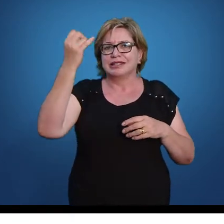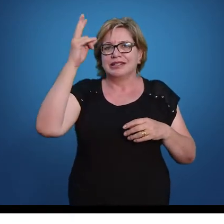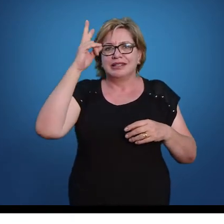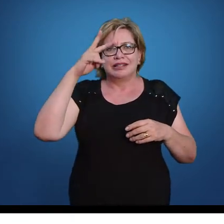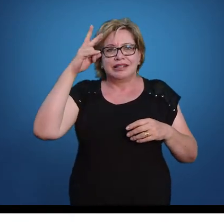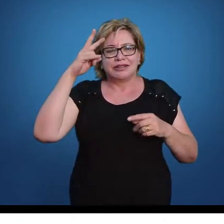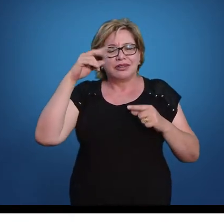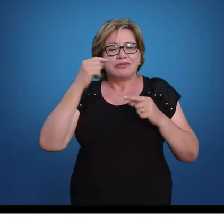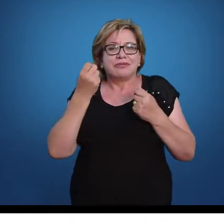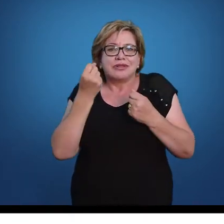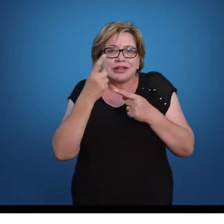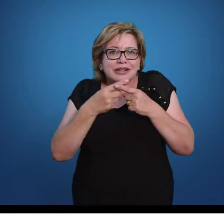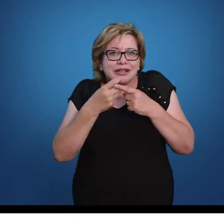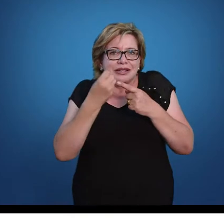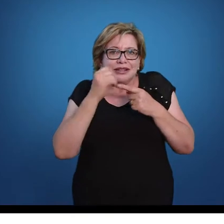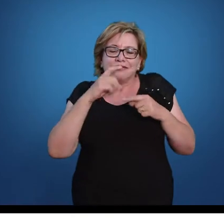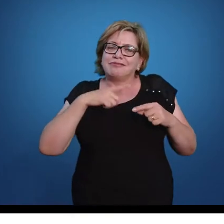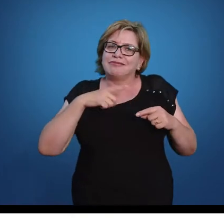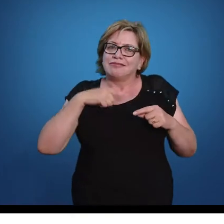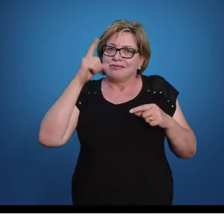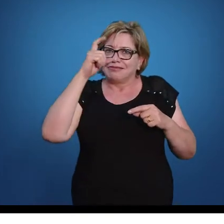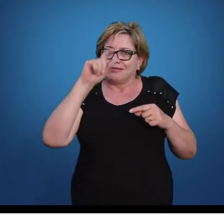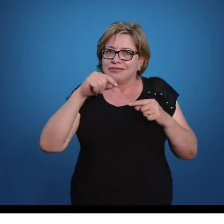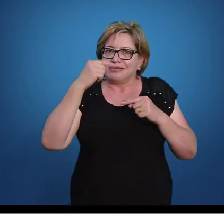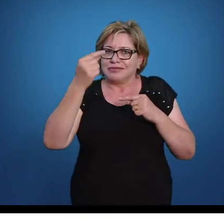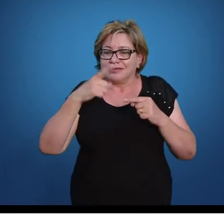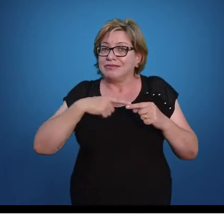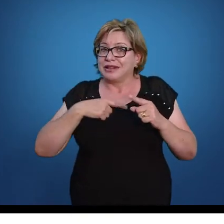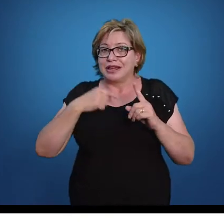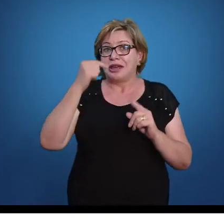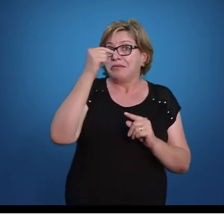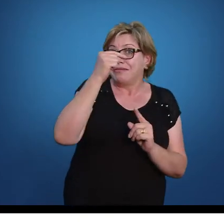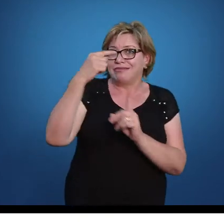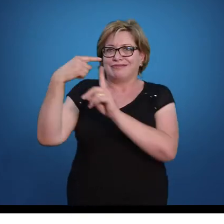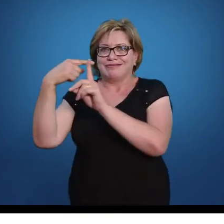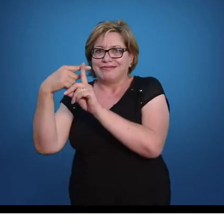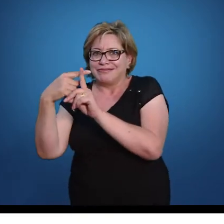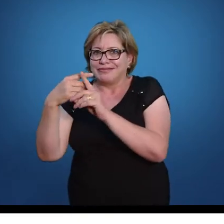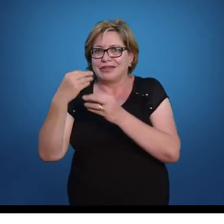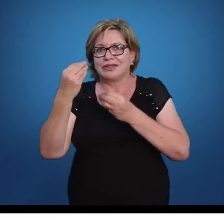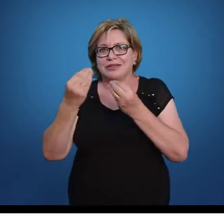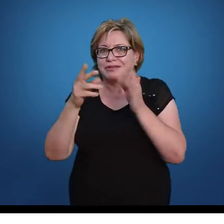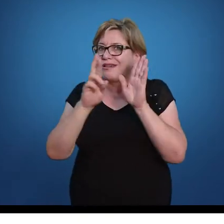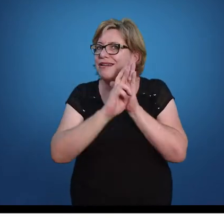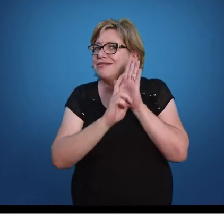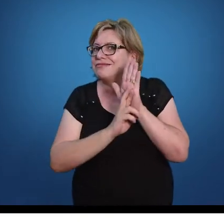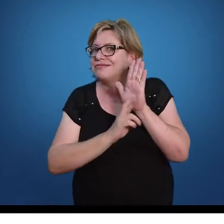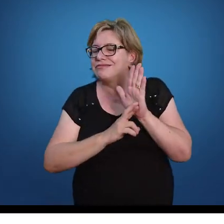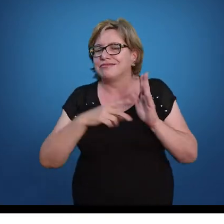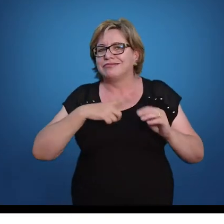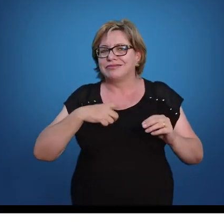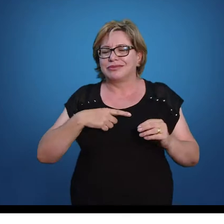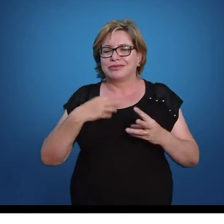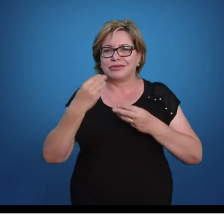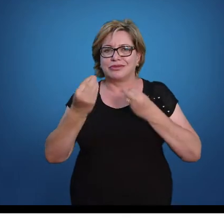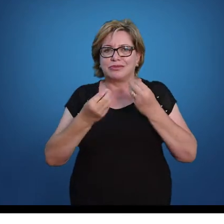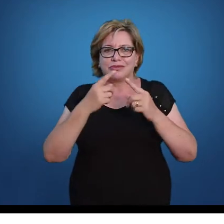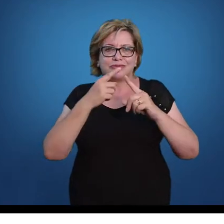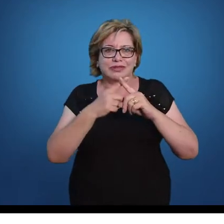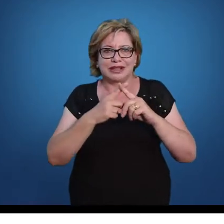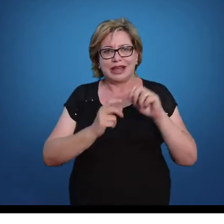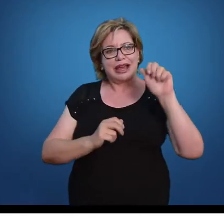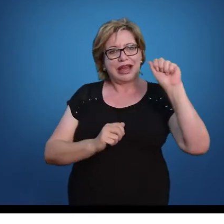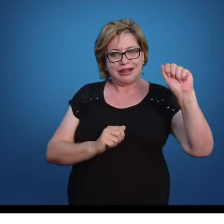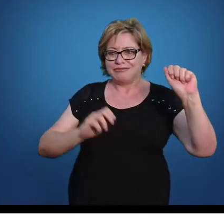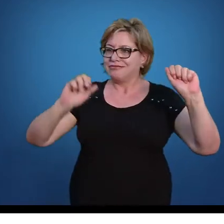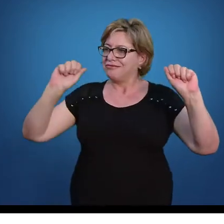dificuldade depois, que vai envolver também regra de sinal. Como é que a gente vai efetuar a multiplicação? Quanto é a vezes a?